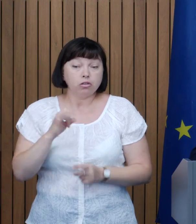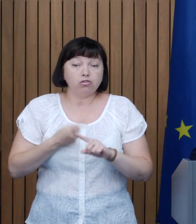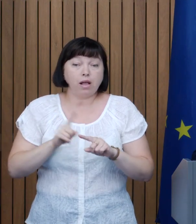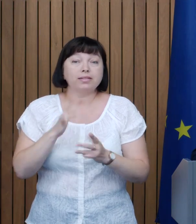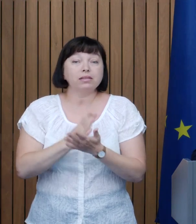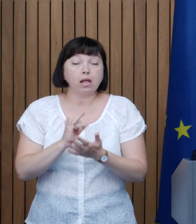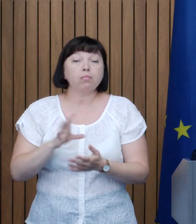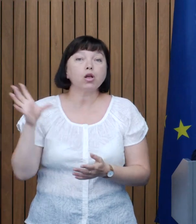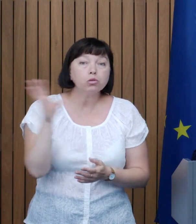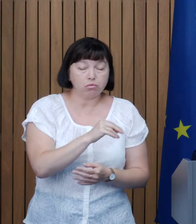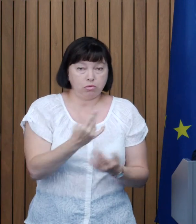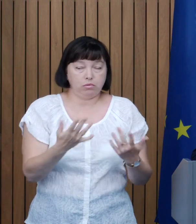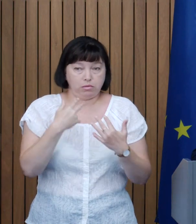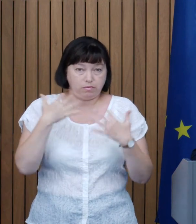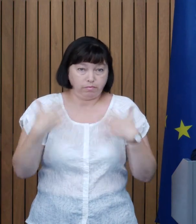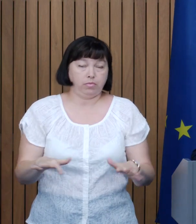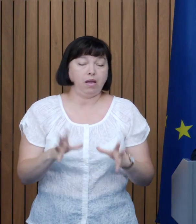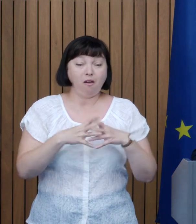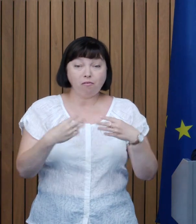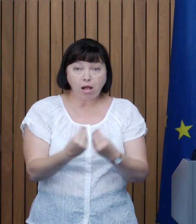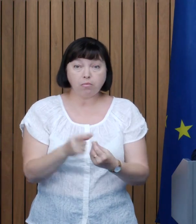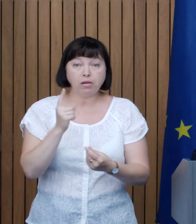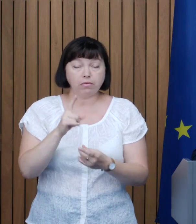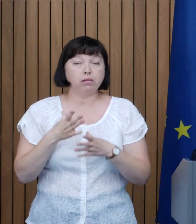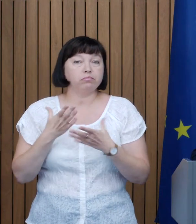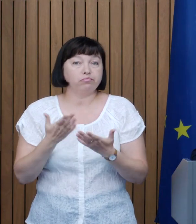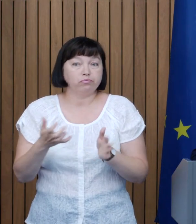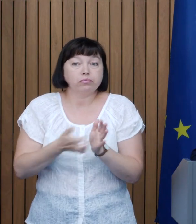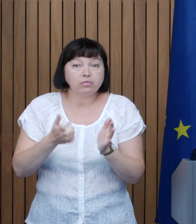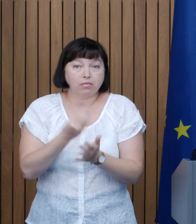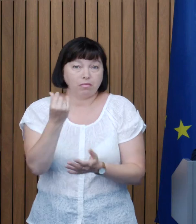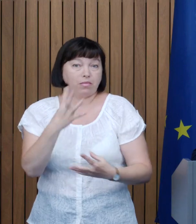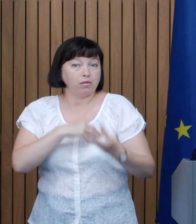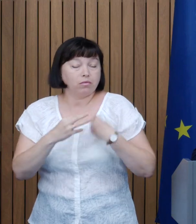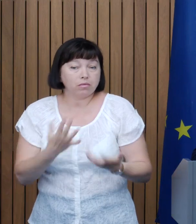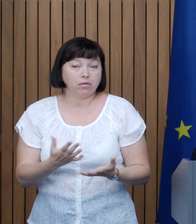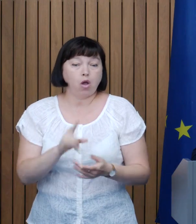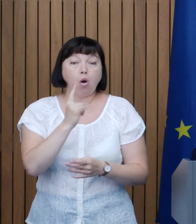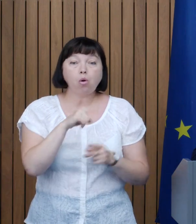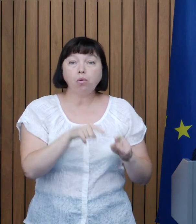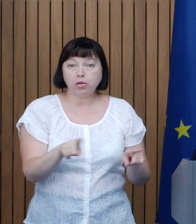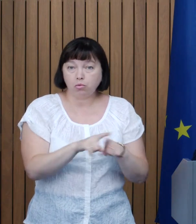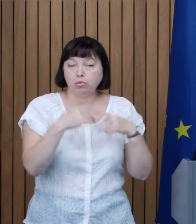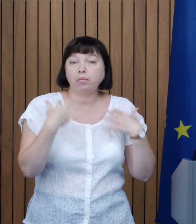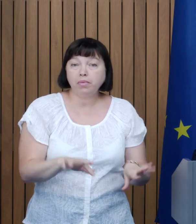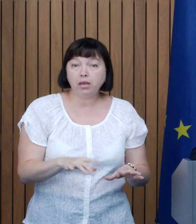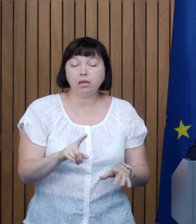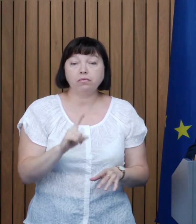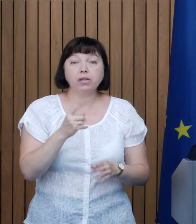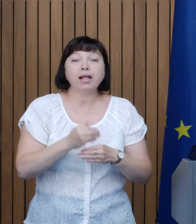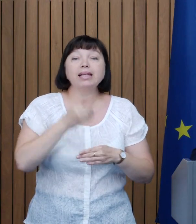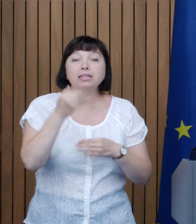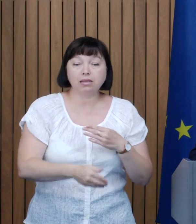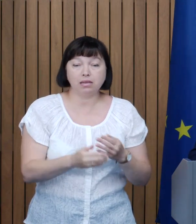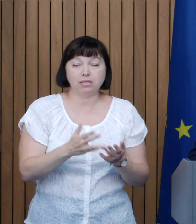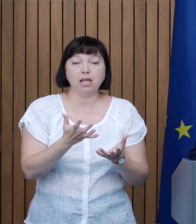asta înseamnă că toți au de pierdut Au de pierdut familiile pentru că se reduc venitorile Au de pierdut copiii pentru că întârzie